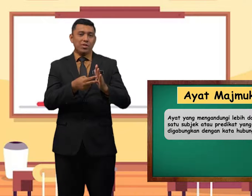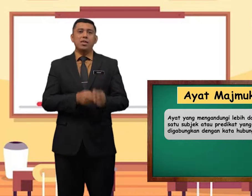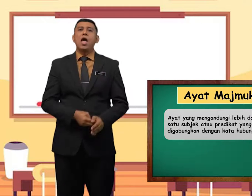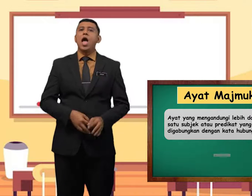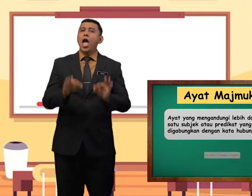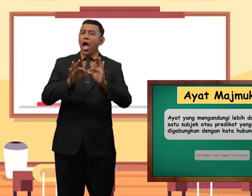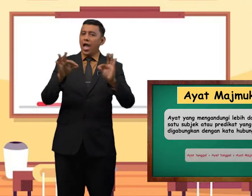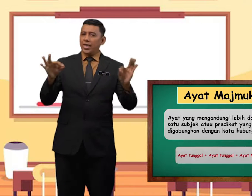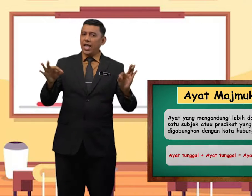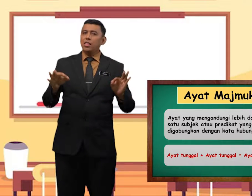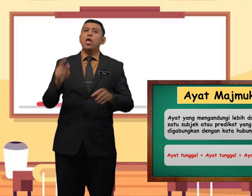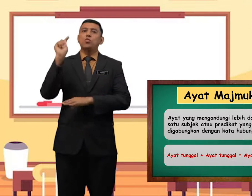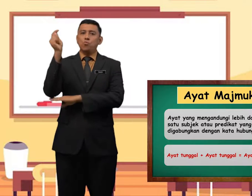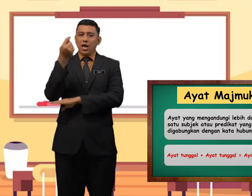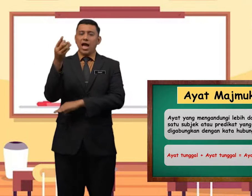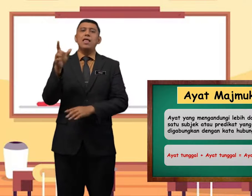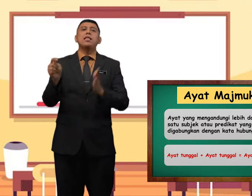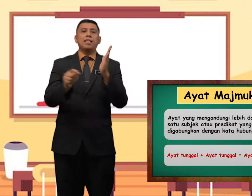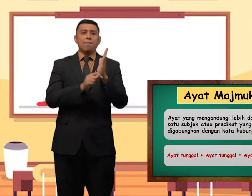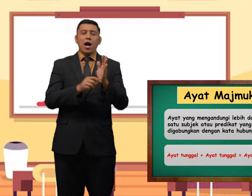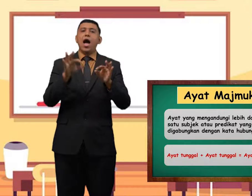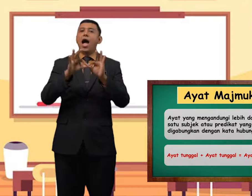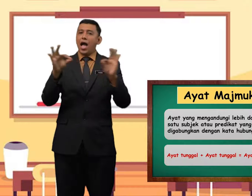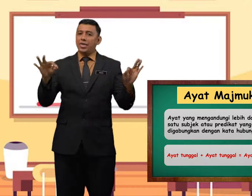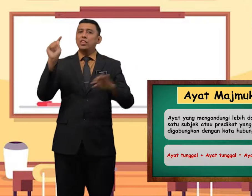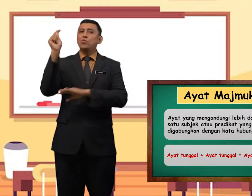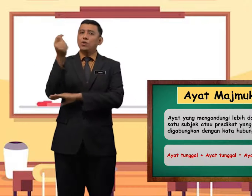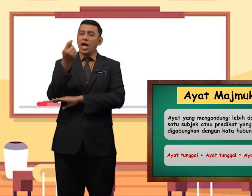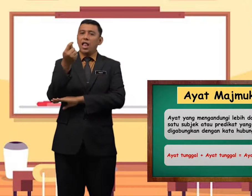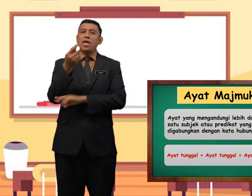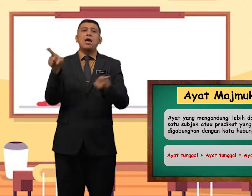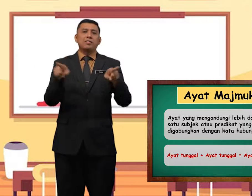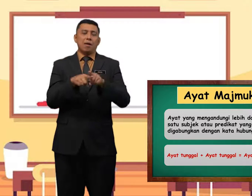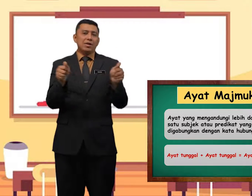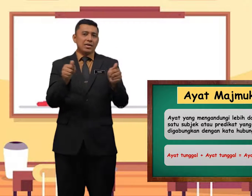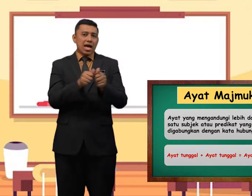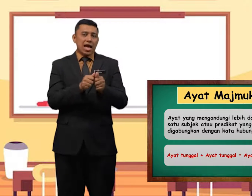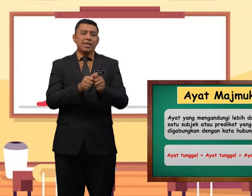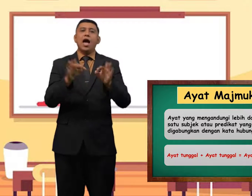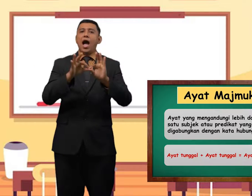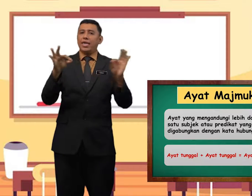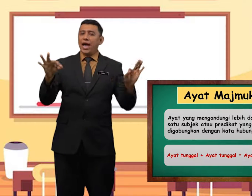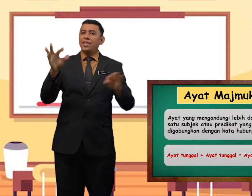ayat tunggal tambah ayat tunggal sama dengan ayat